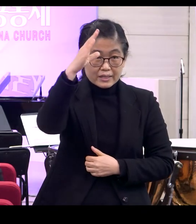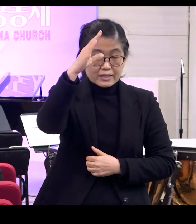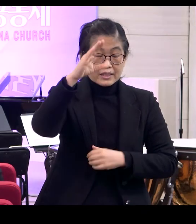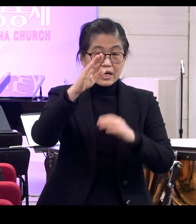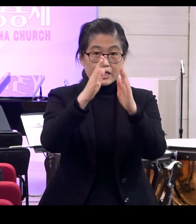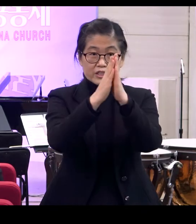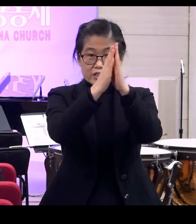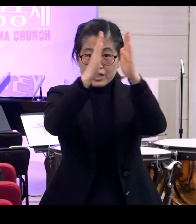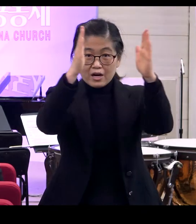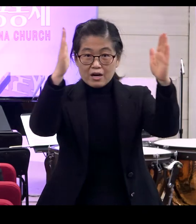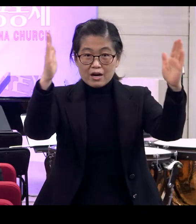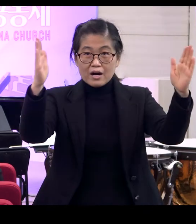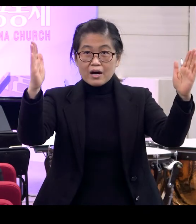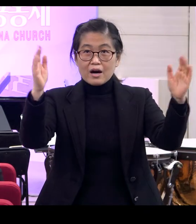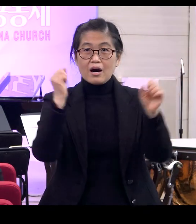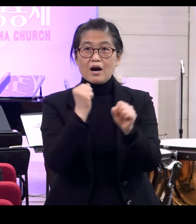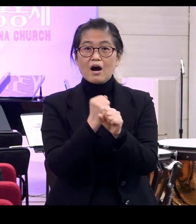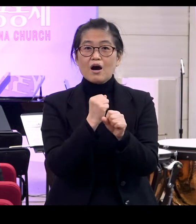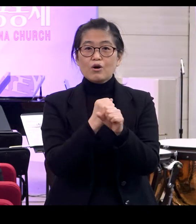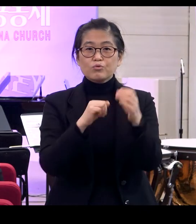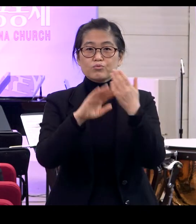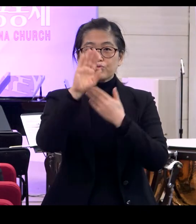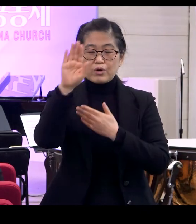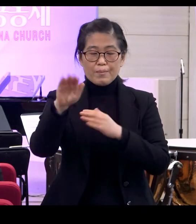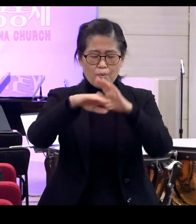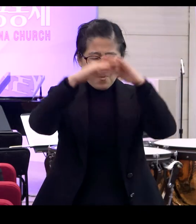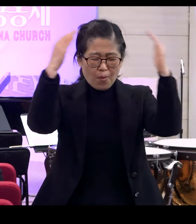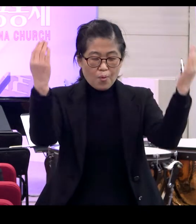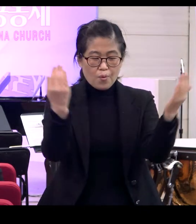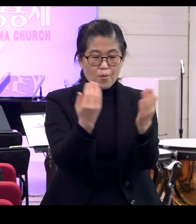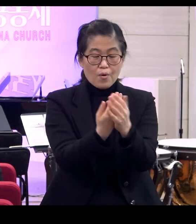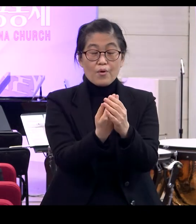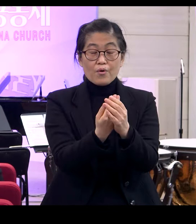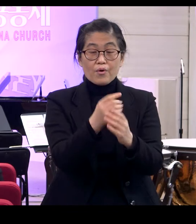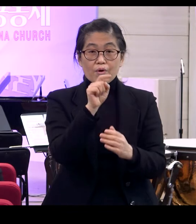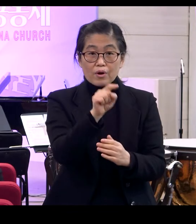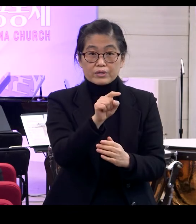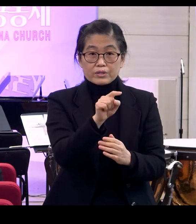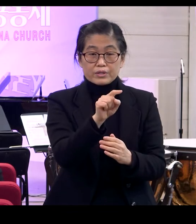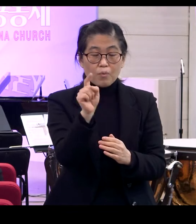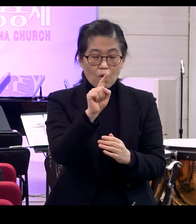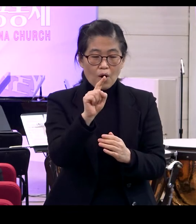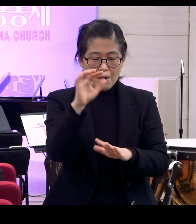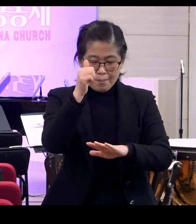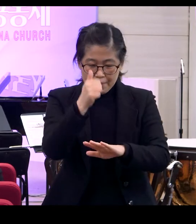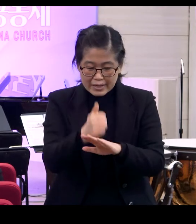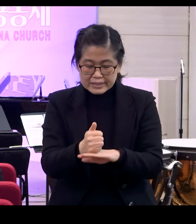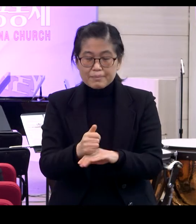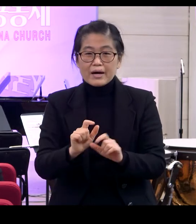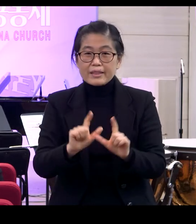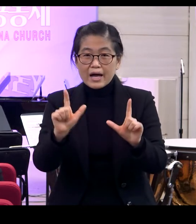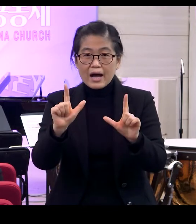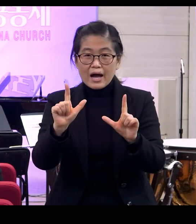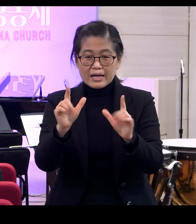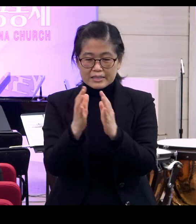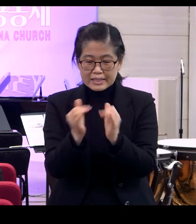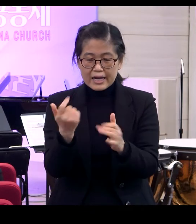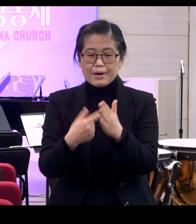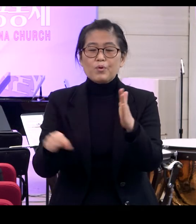시작된 이 하나님의 창조는요 그 모든 것은 바로 마지막 날에 마지막으로 창고하신 사람을 위해서